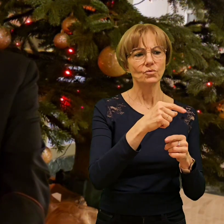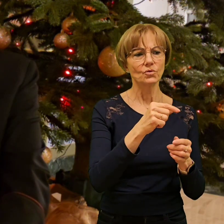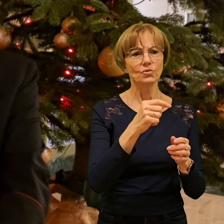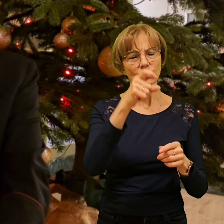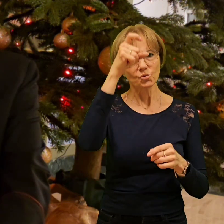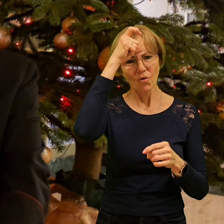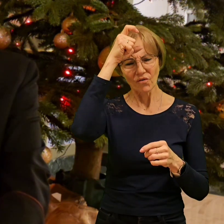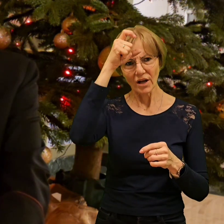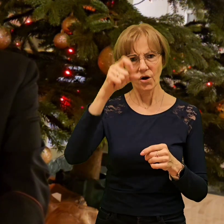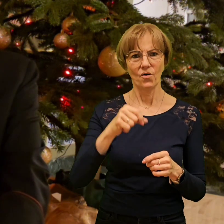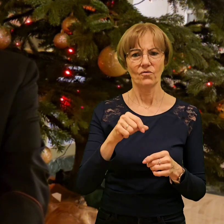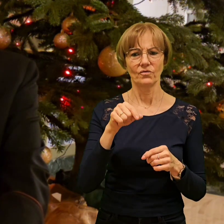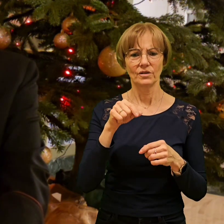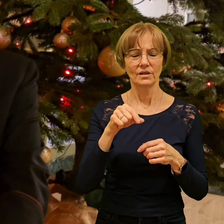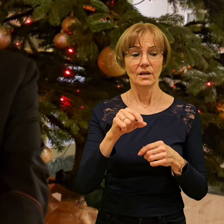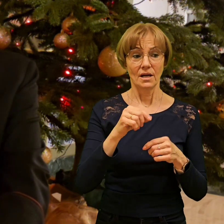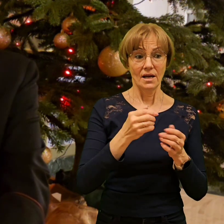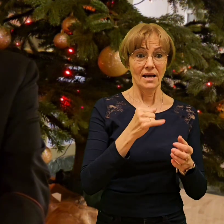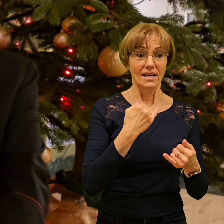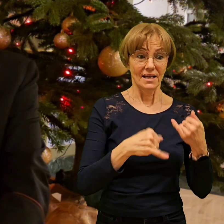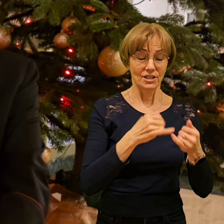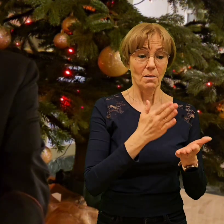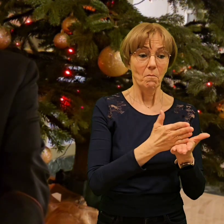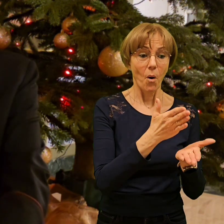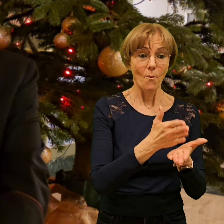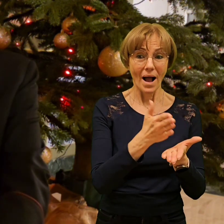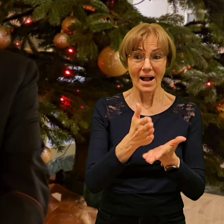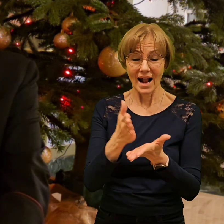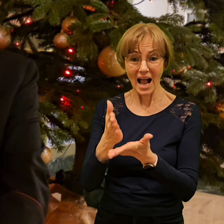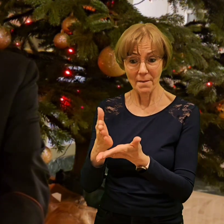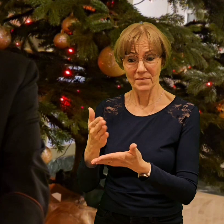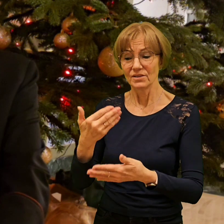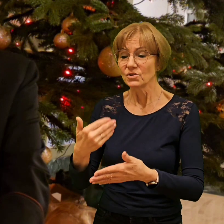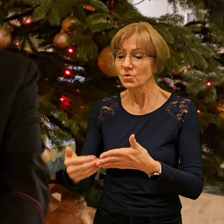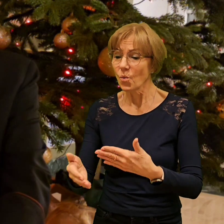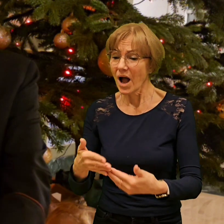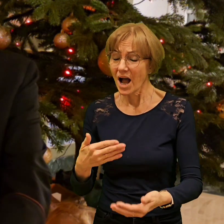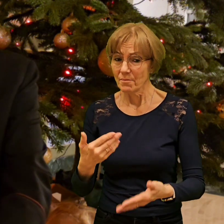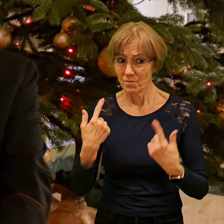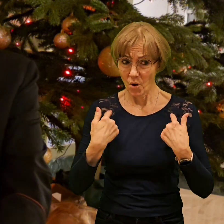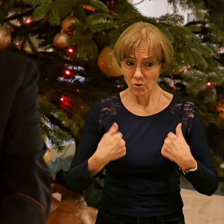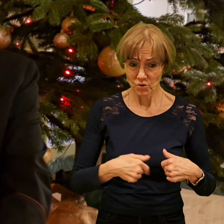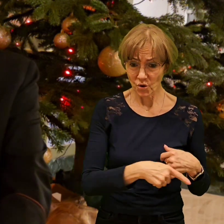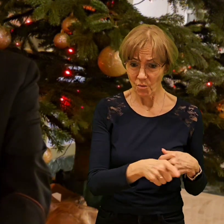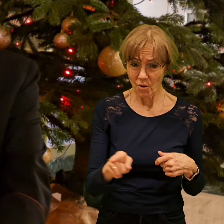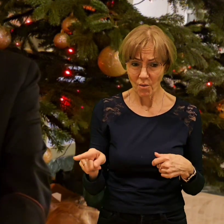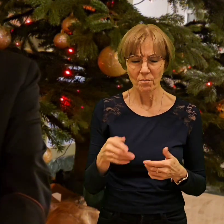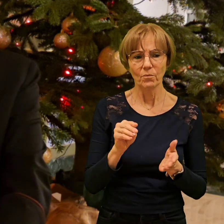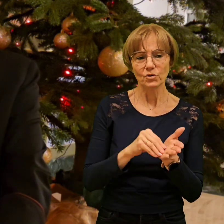służba najsłabsza tym, którzy potrzebują pomocy. W tym sensie właśnie